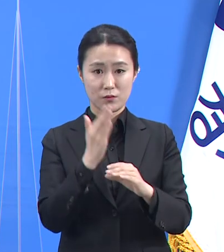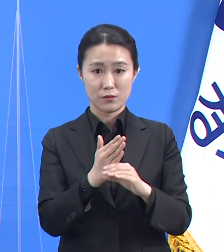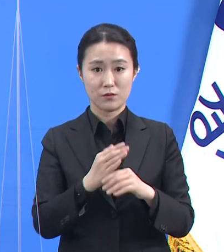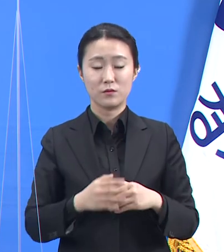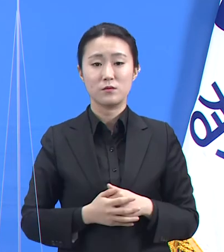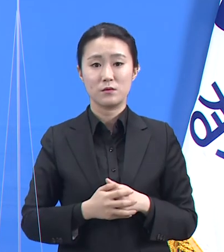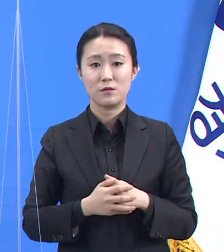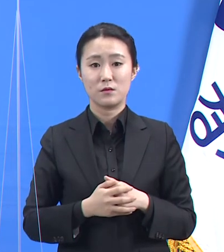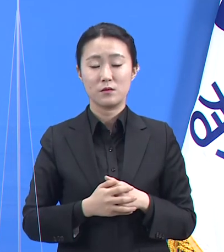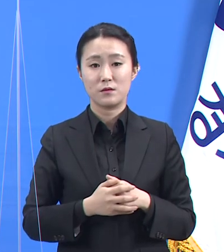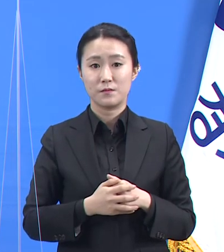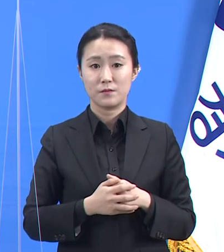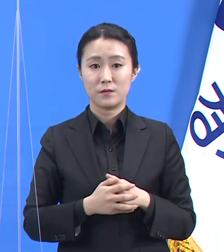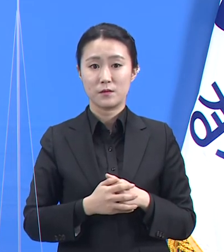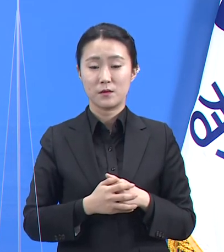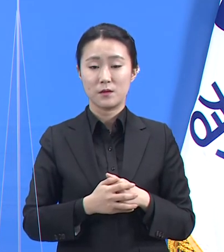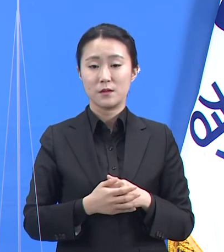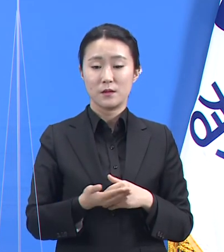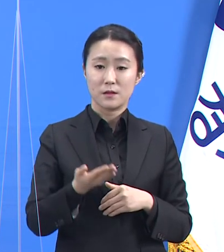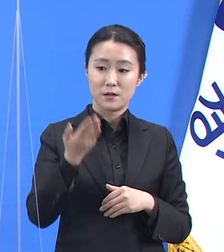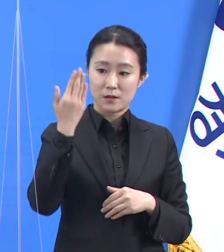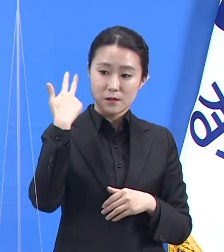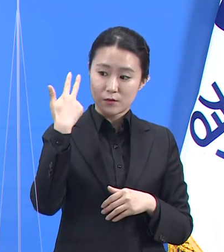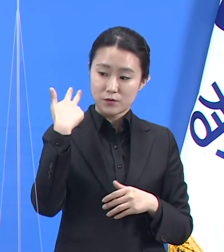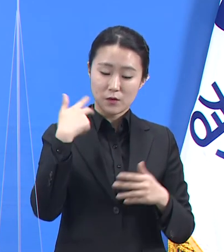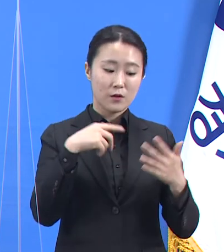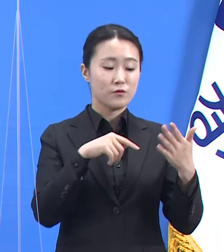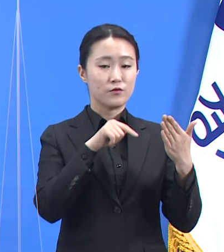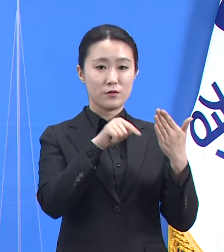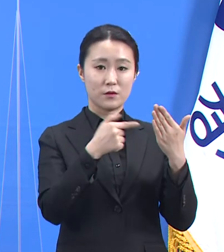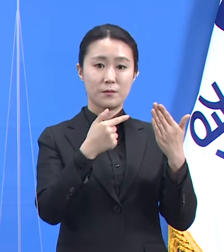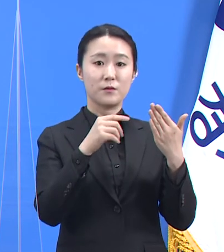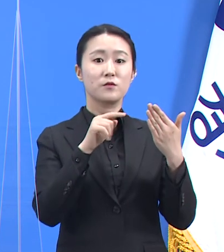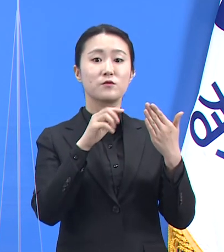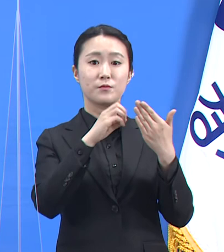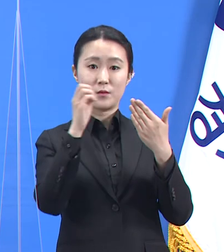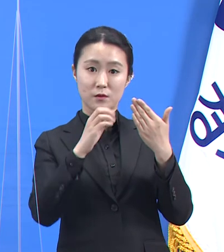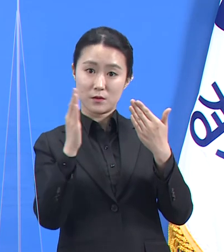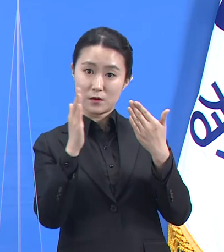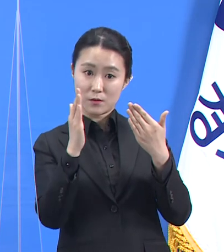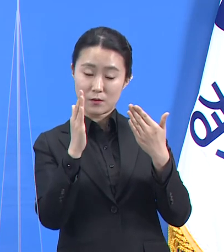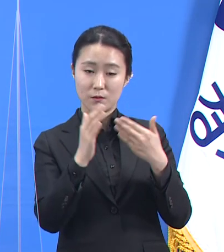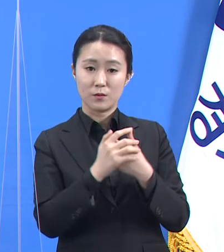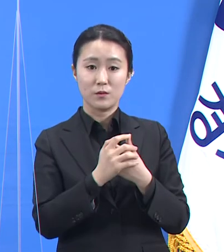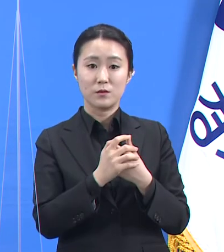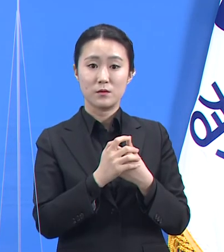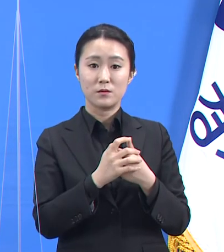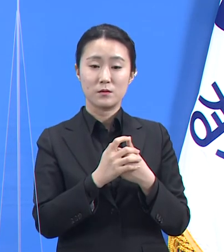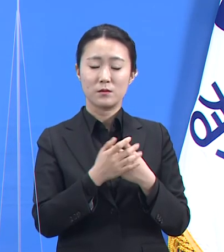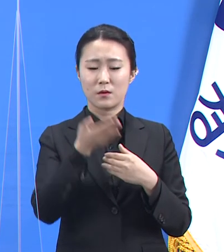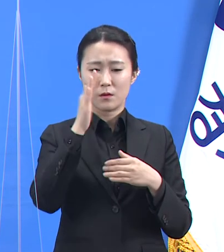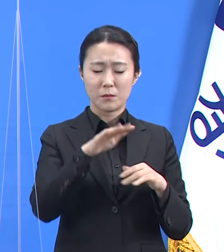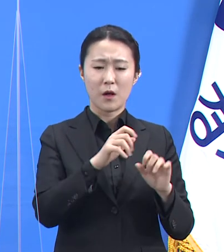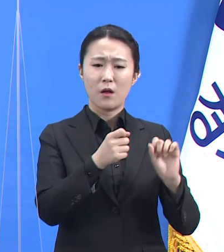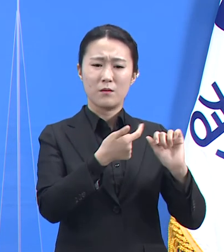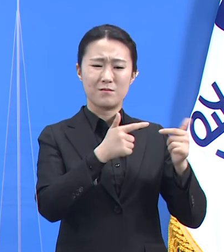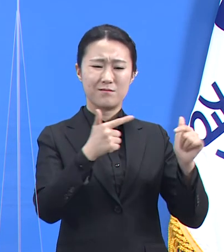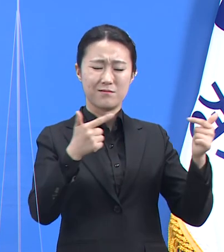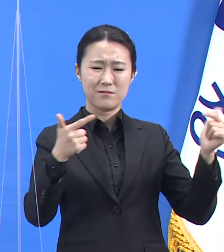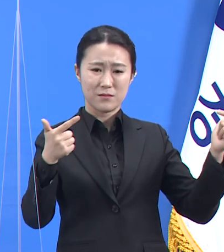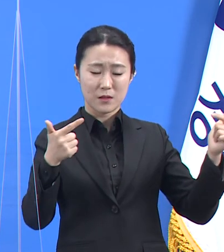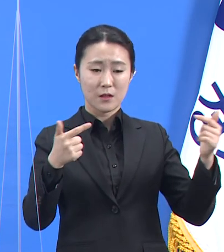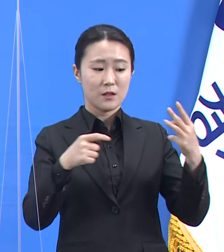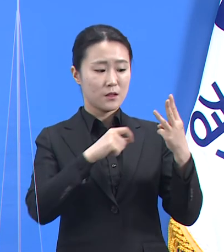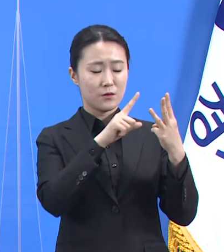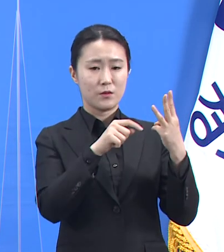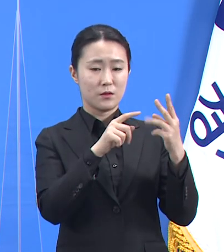.0명 수준이었던 외국인 확진자 숫자는 매주를 지나며 꾸준히 상승, 2월 28일부터